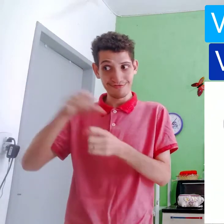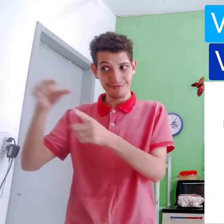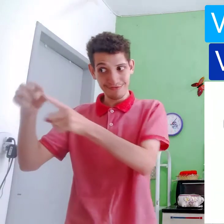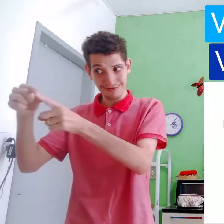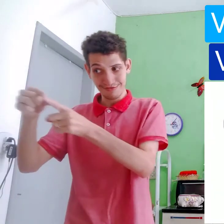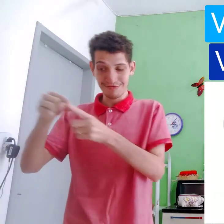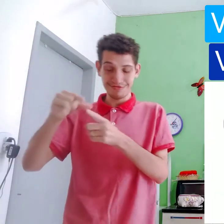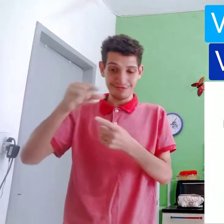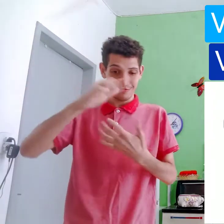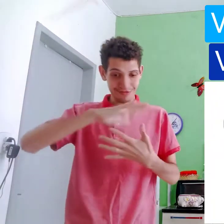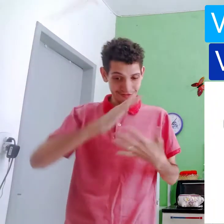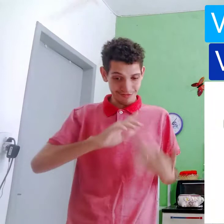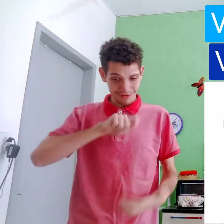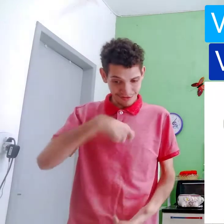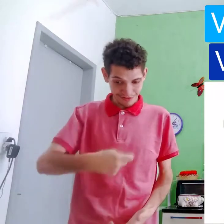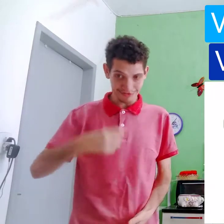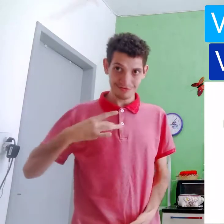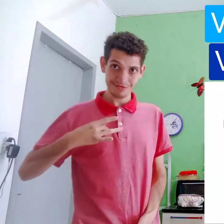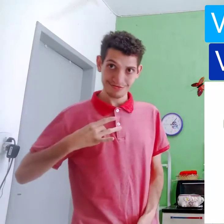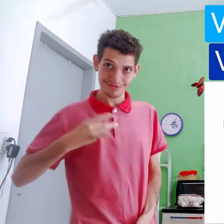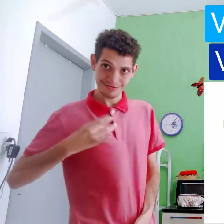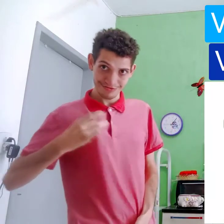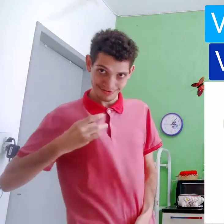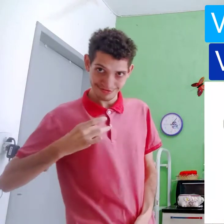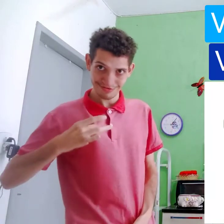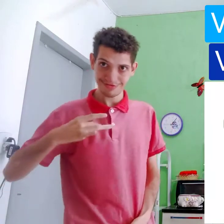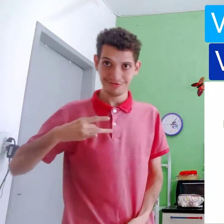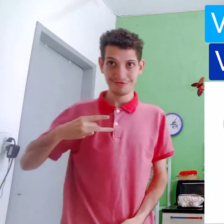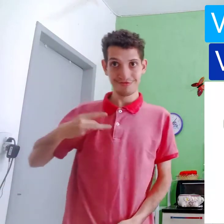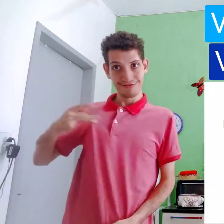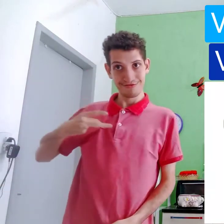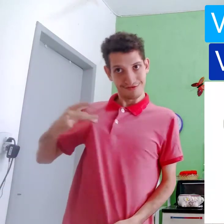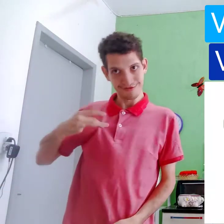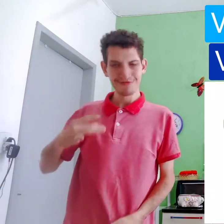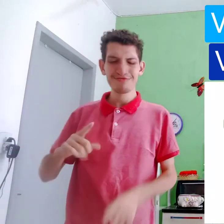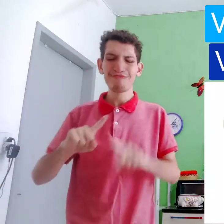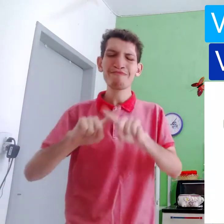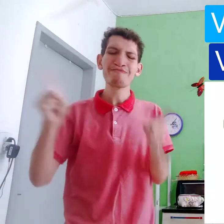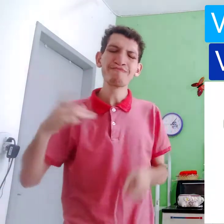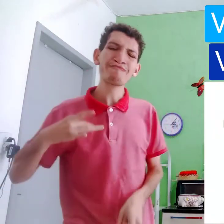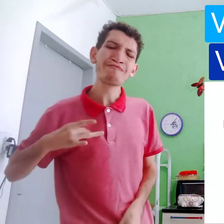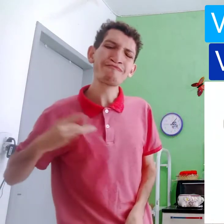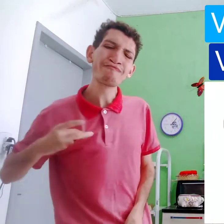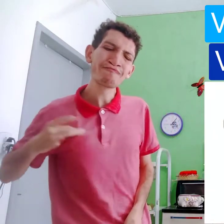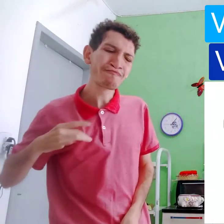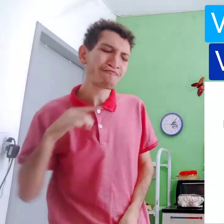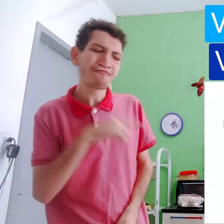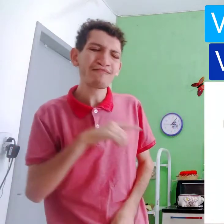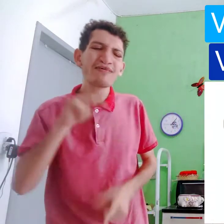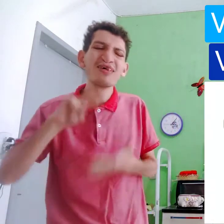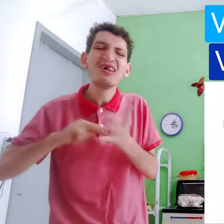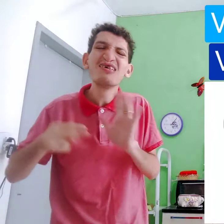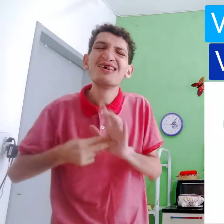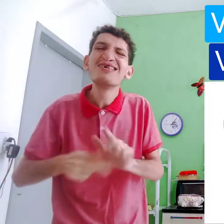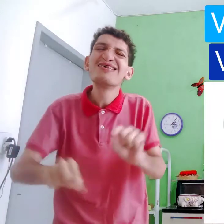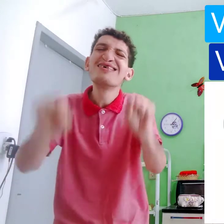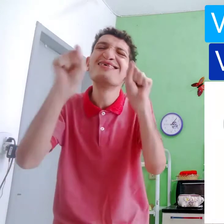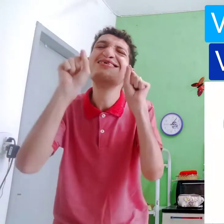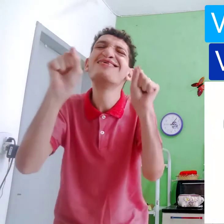palco, sinal e língua, mas isso aqui, o que